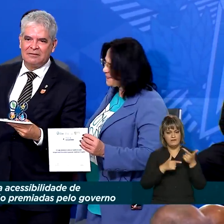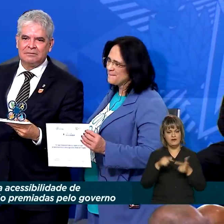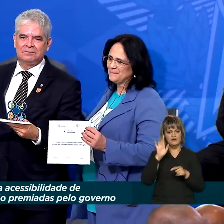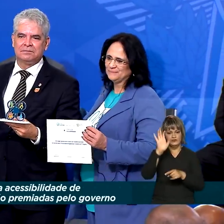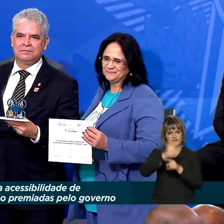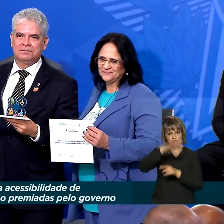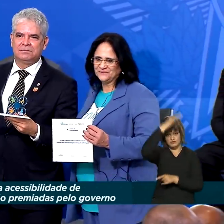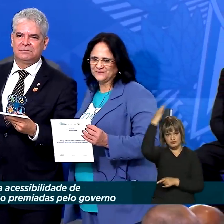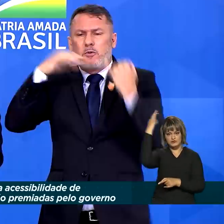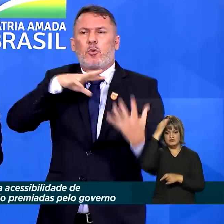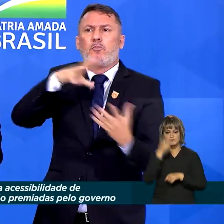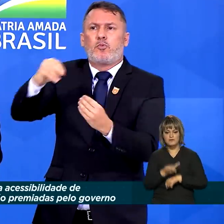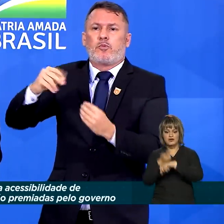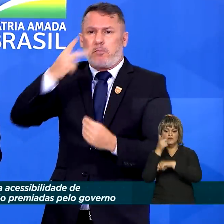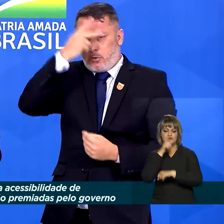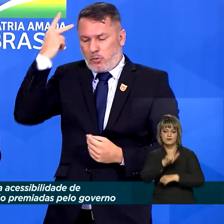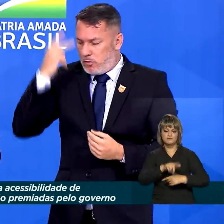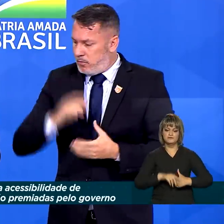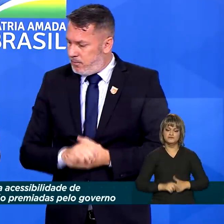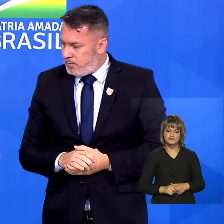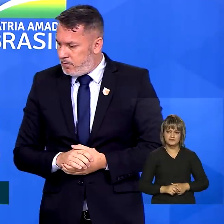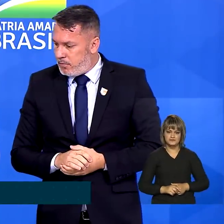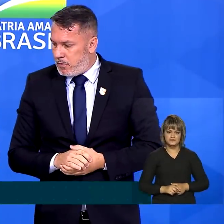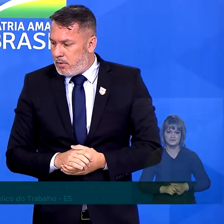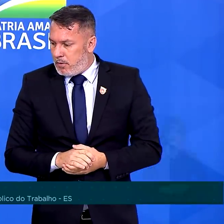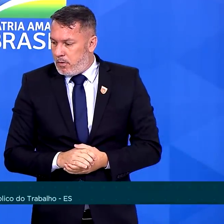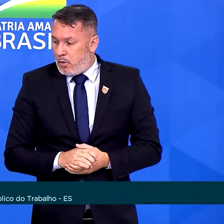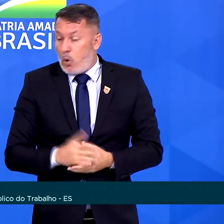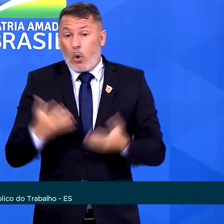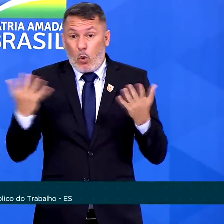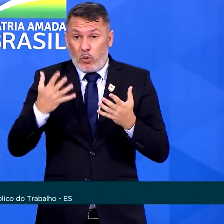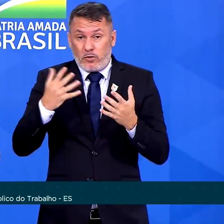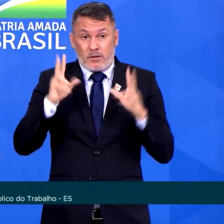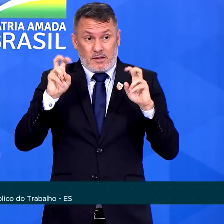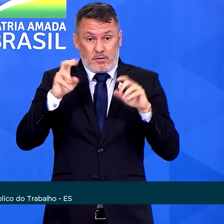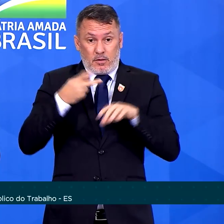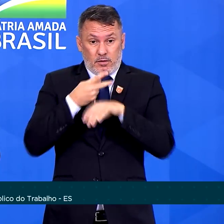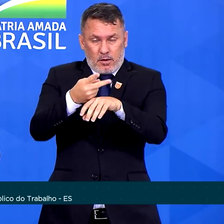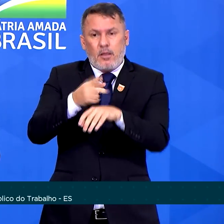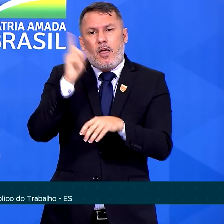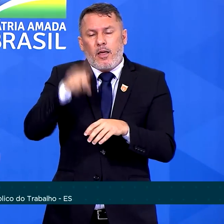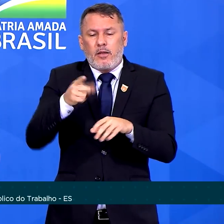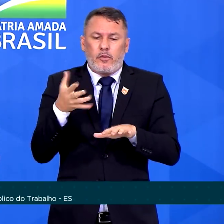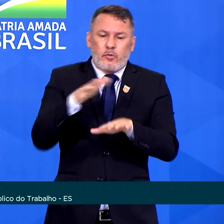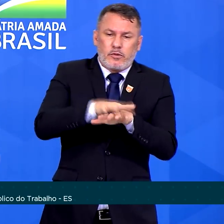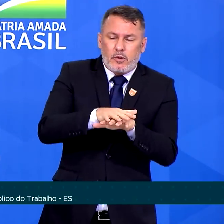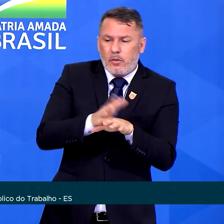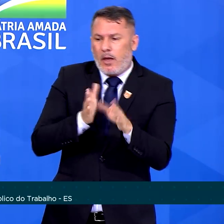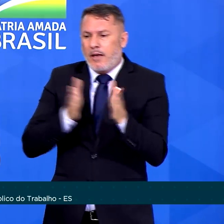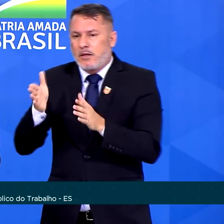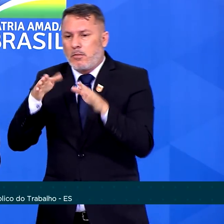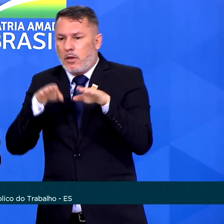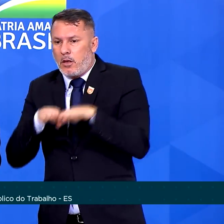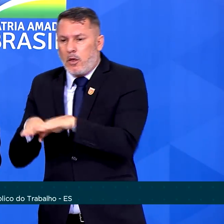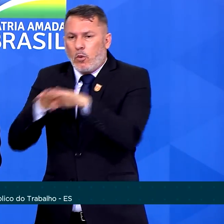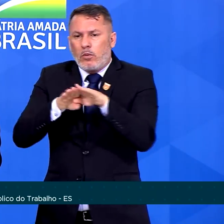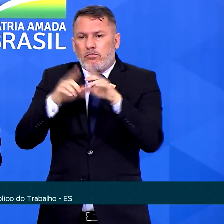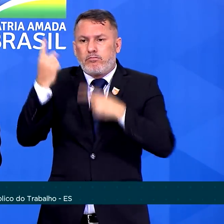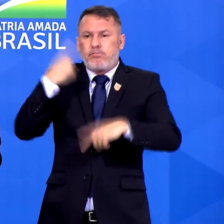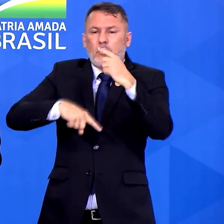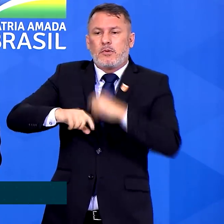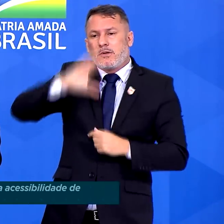ganhadores do prêmio. A premiação de hoje representa o prêmio da inclusão, acessibilidade, igualdade, prosperidade,